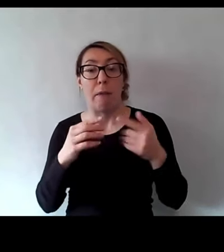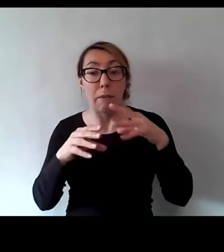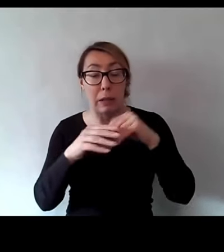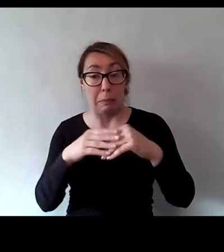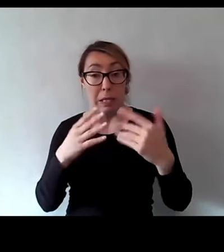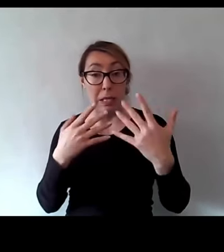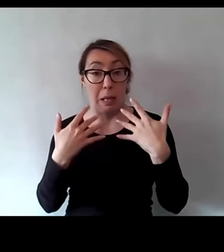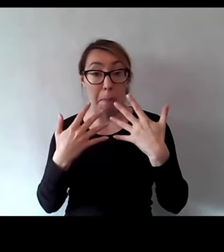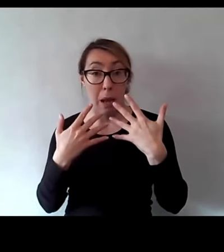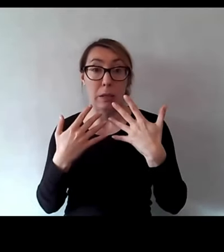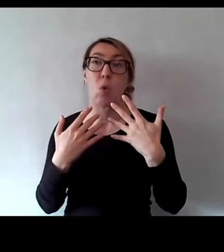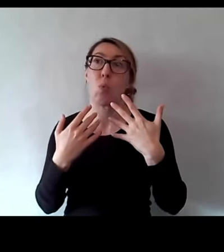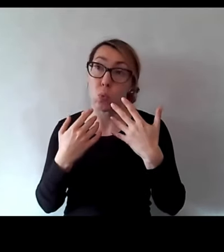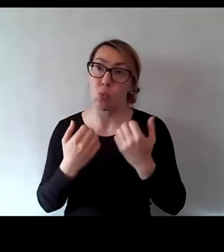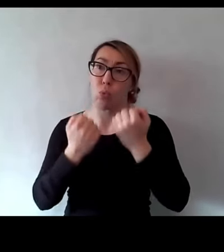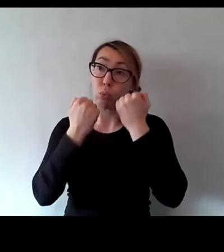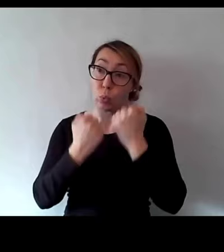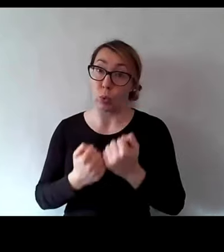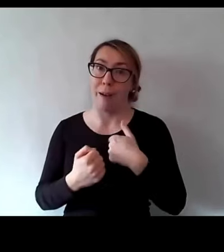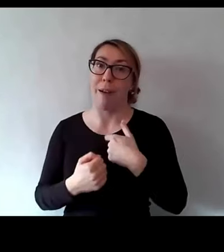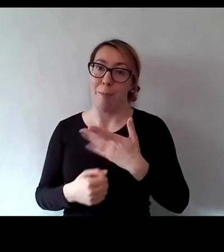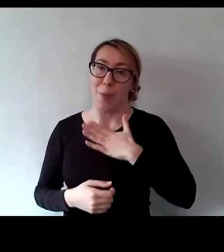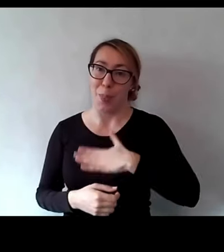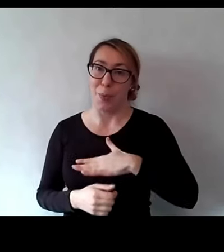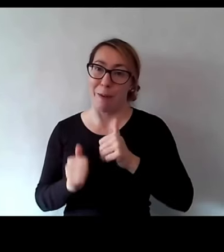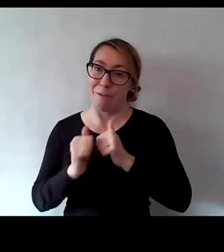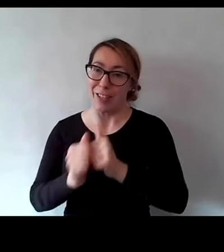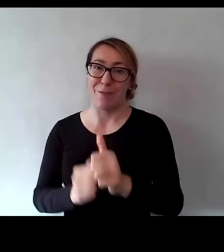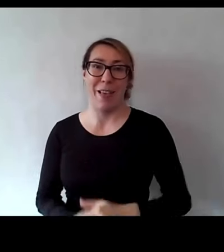wirtualnym byłby sporem wyzwaniem, ale lubimy wyzwania.